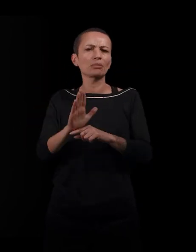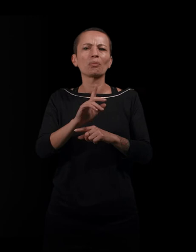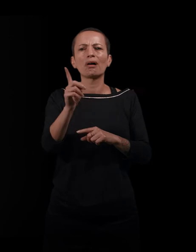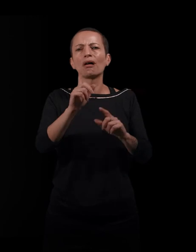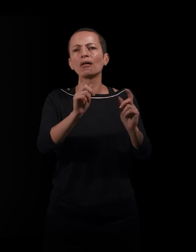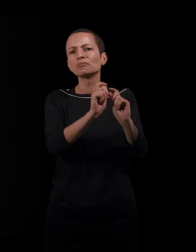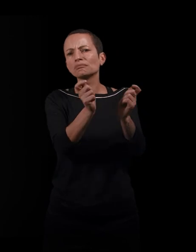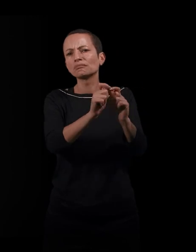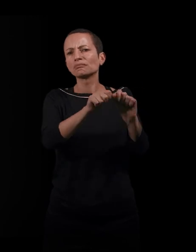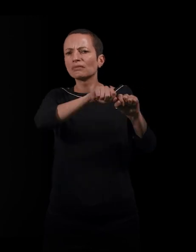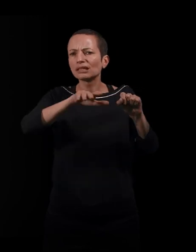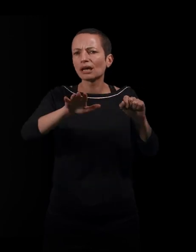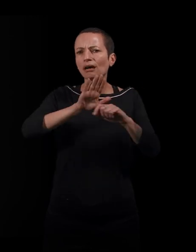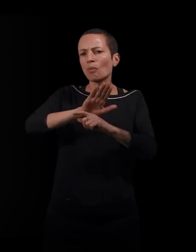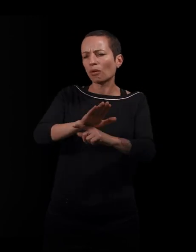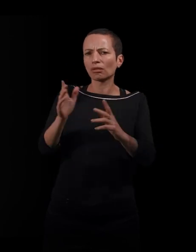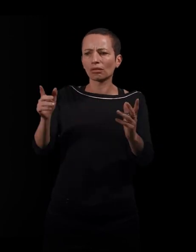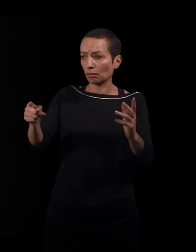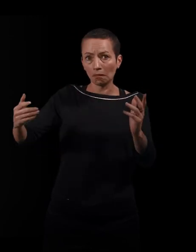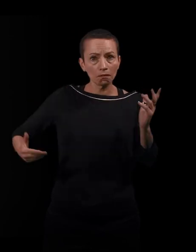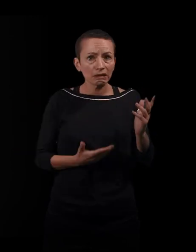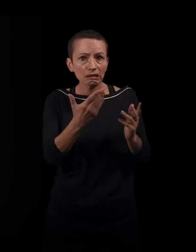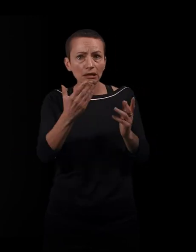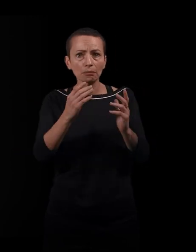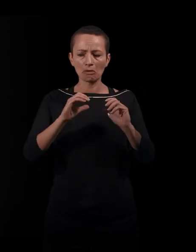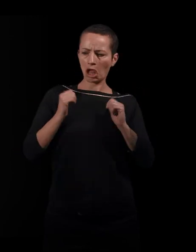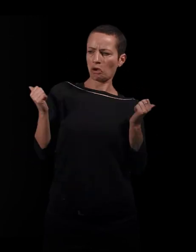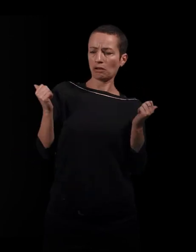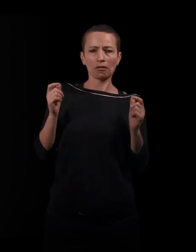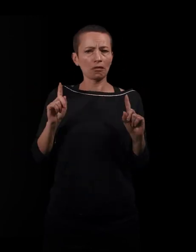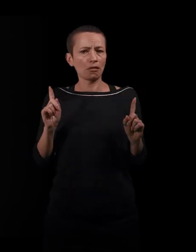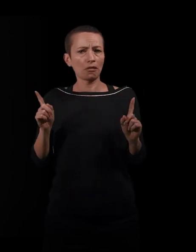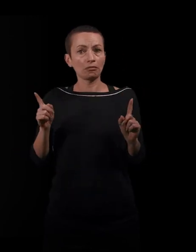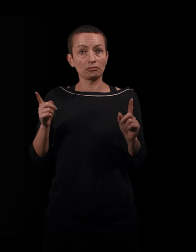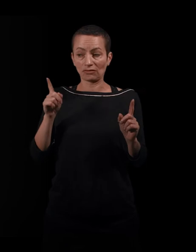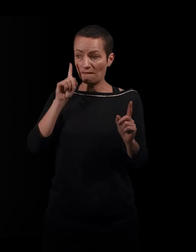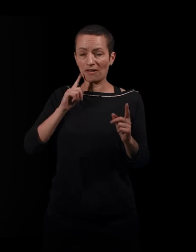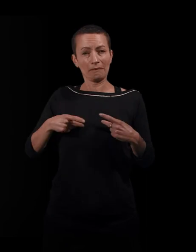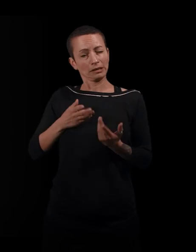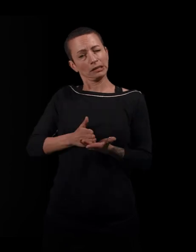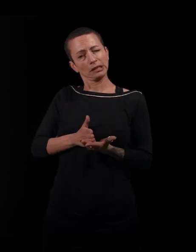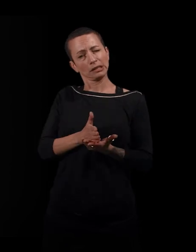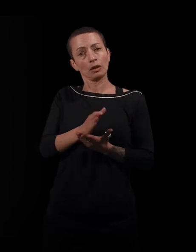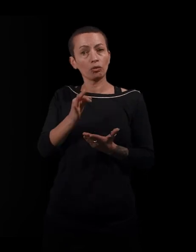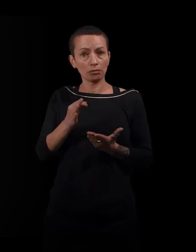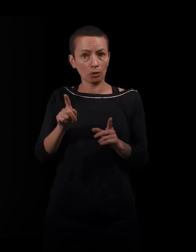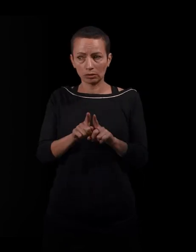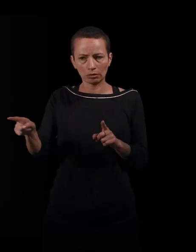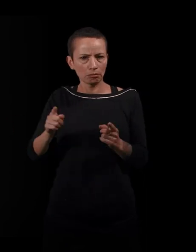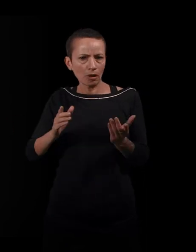ni victimes ni héroïnes. Vous dites que si elles sont des survivantes, elles sont également des aventurières, des stratèges,